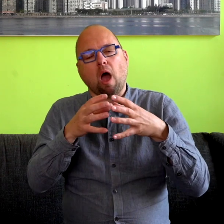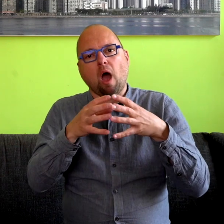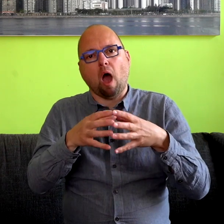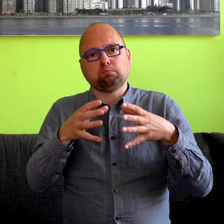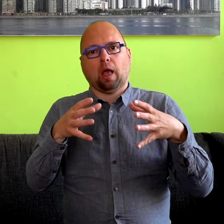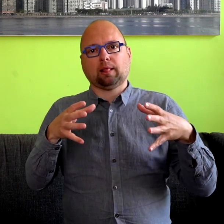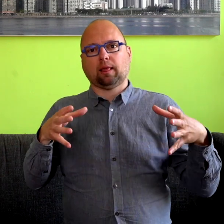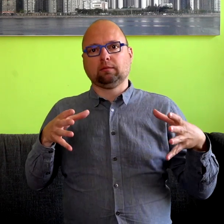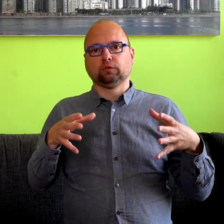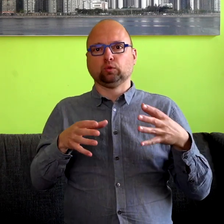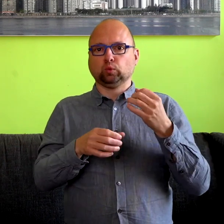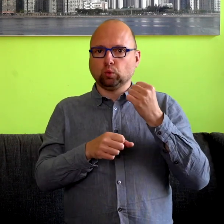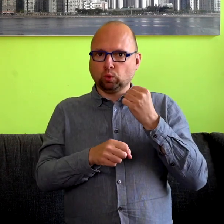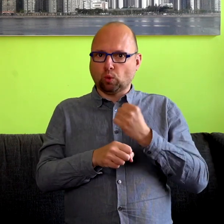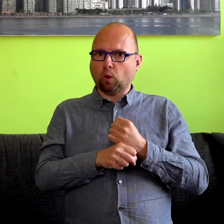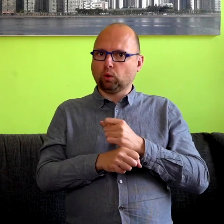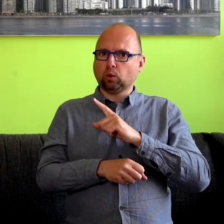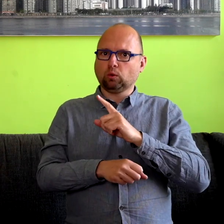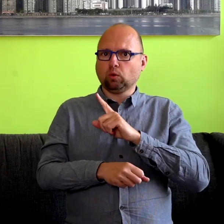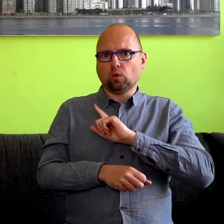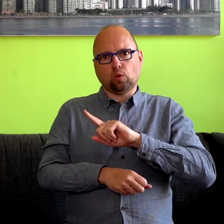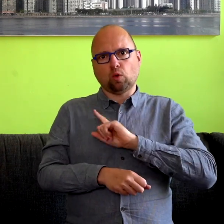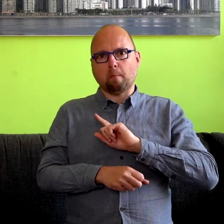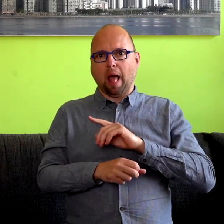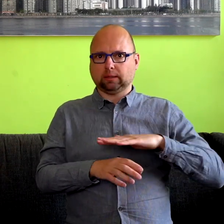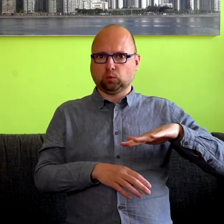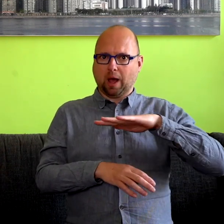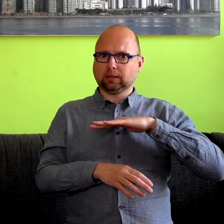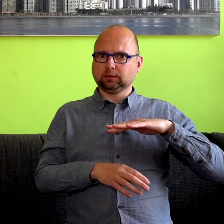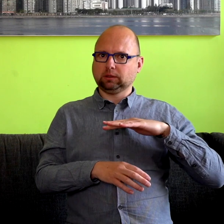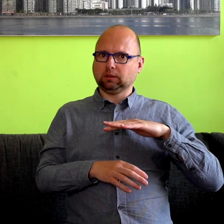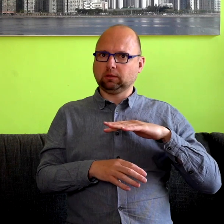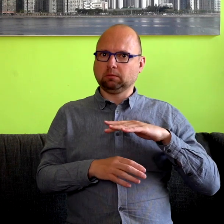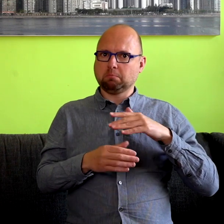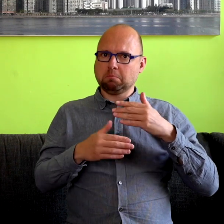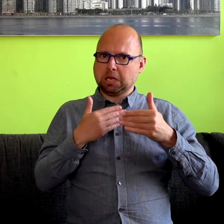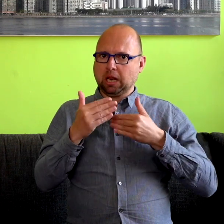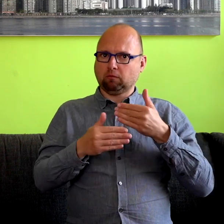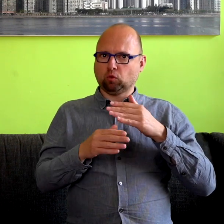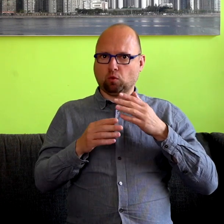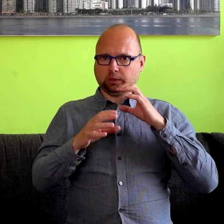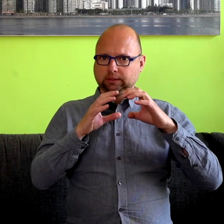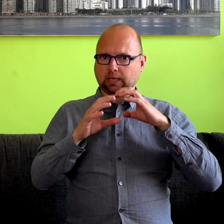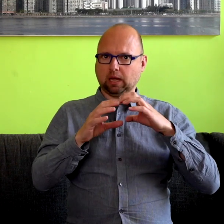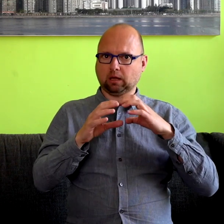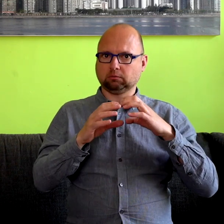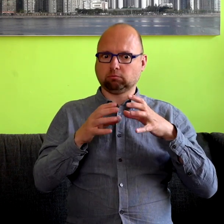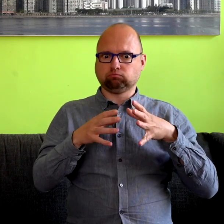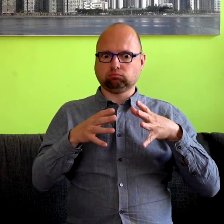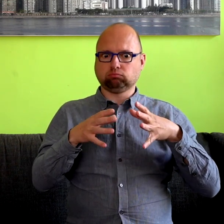uitbreiding van wat we toch al doen. En het zou een hele goede manier zijn voor slechthorende mensen, en